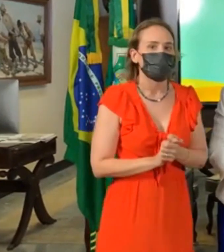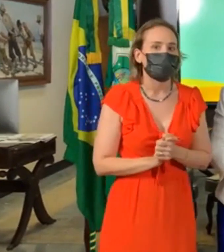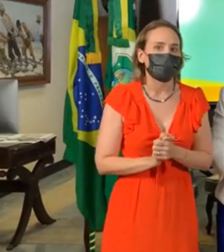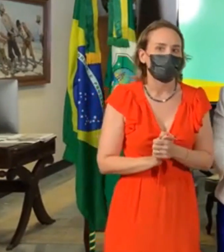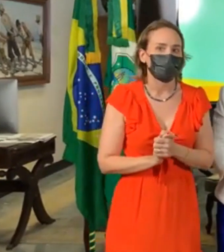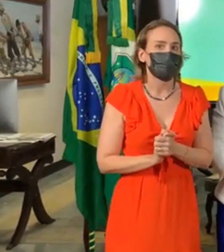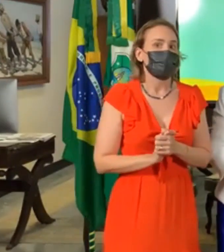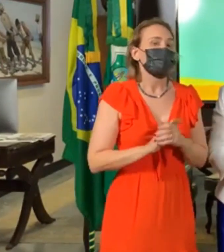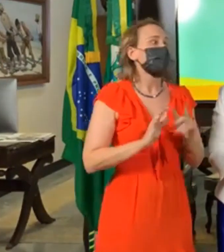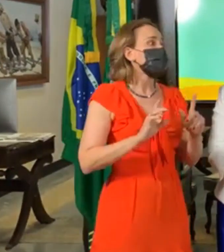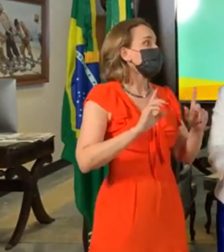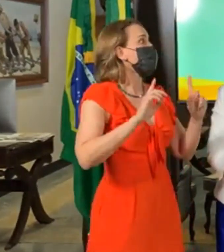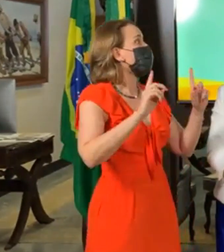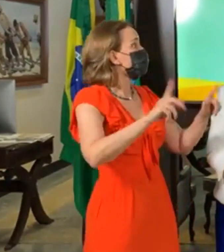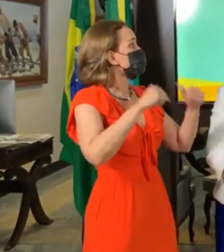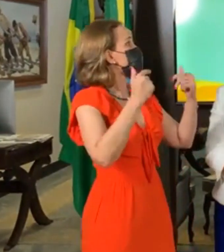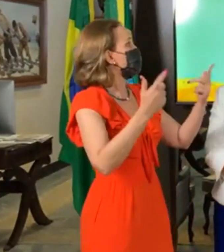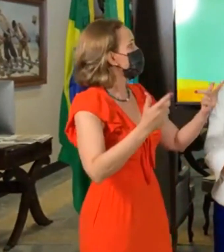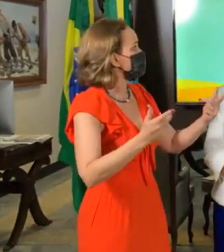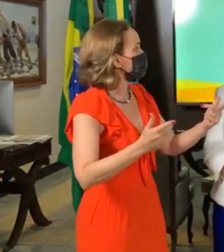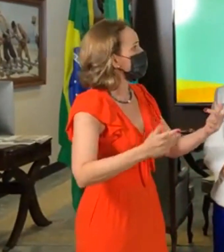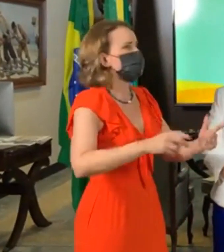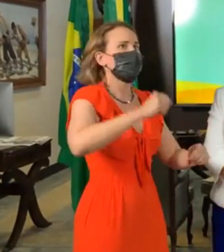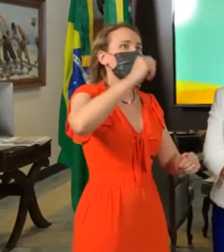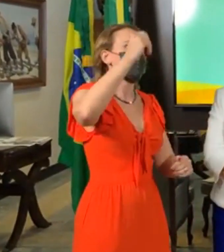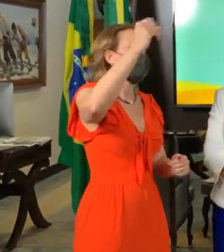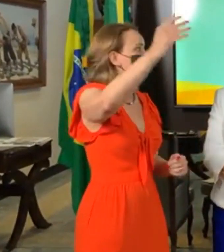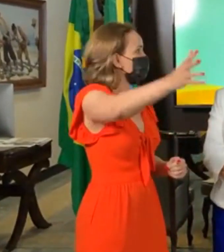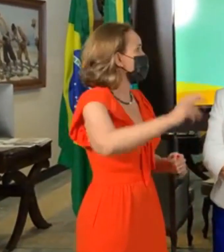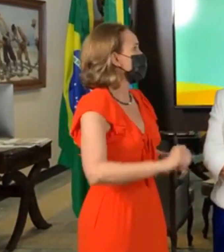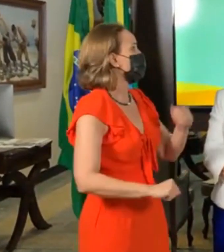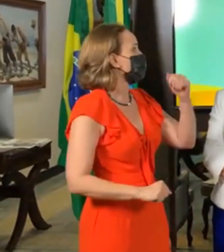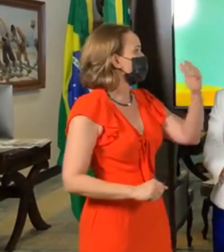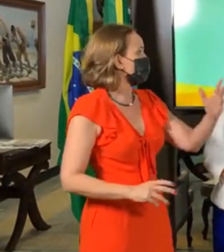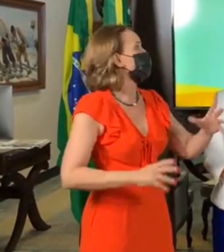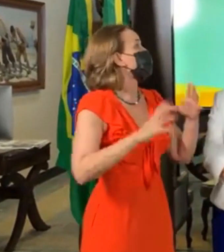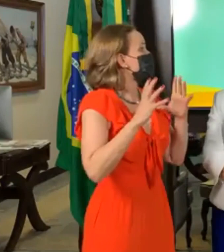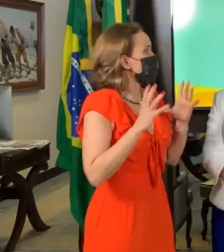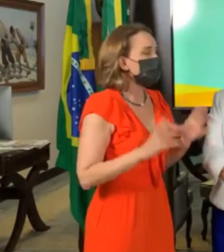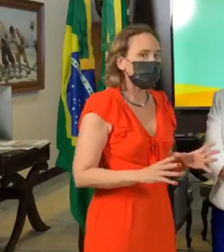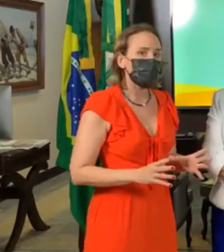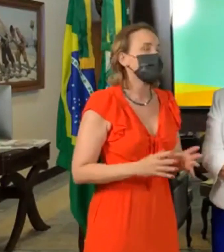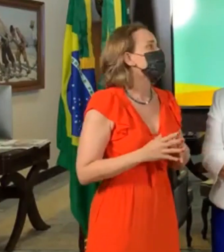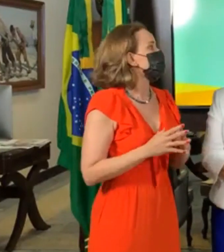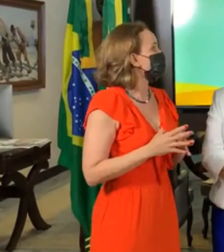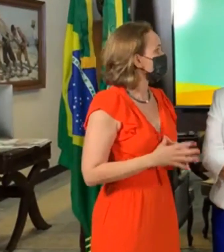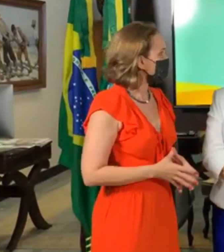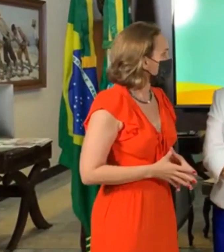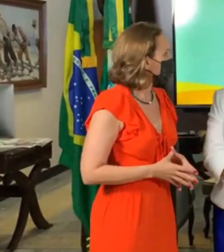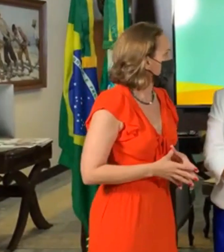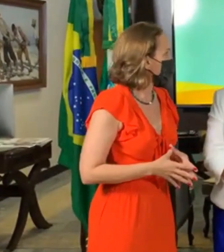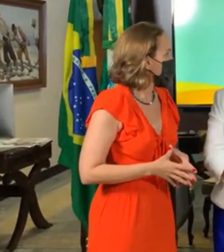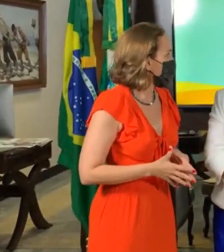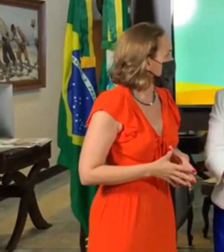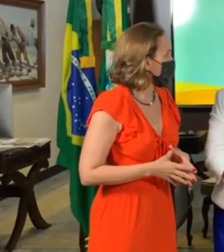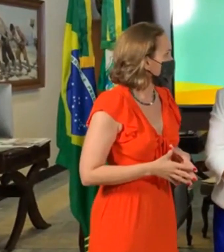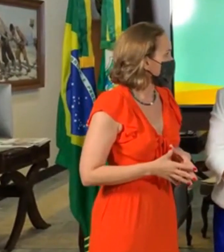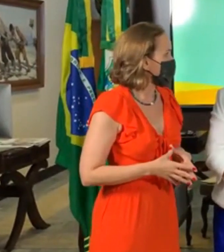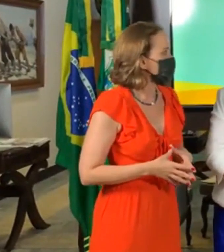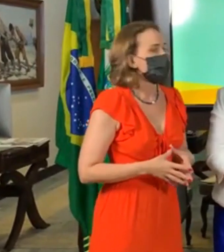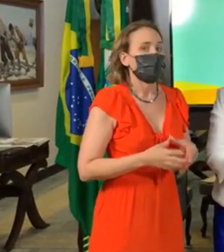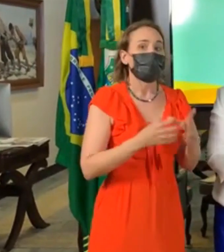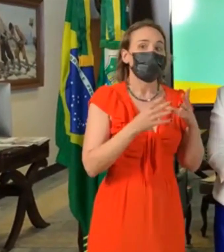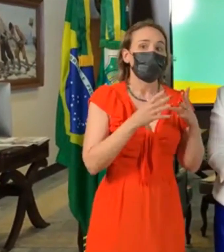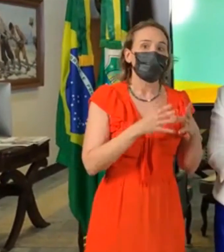Cefaz está liberado. E aí, outros débitos de IPVA, o pessoal que tem um carro um pouco melhor e tal, também tem desconto e tem possibilidade de parcelamento.